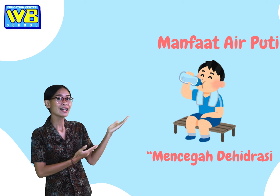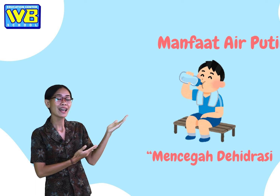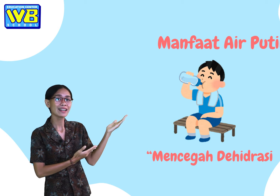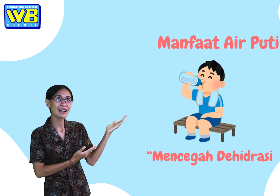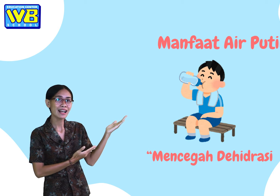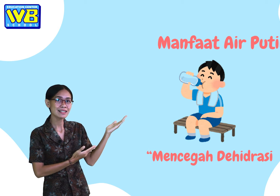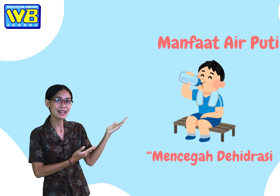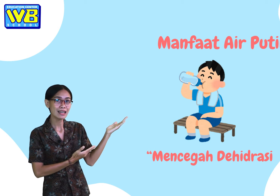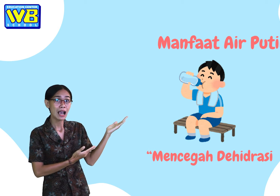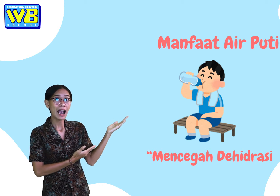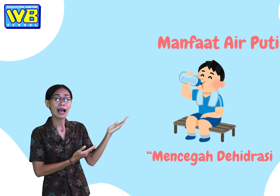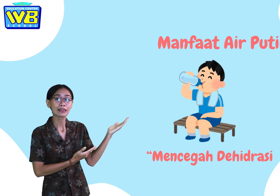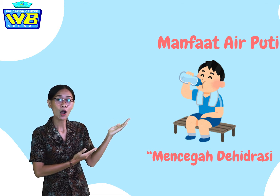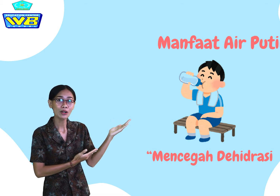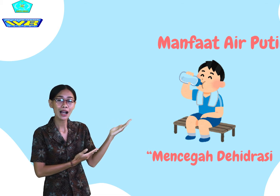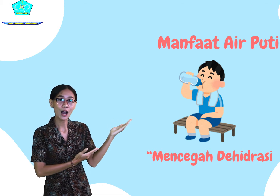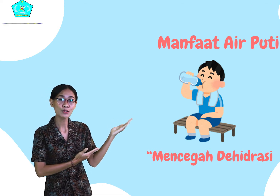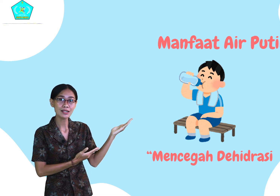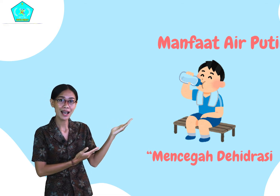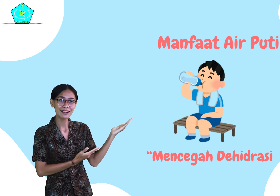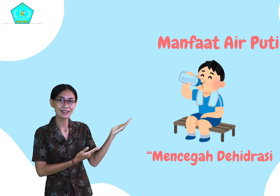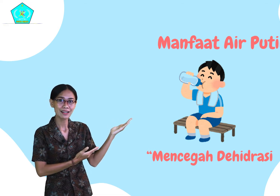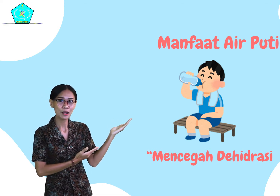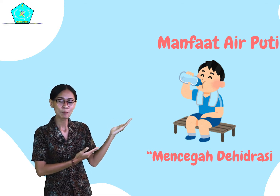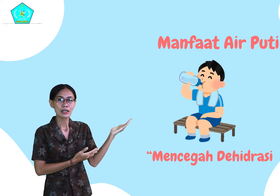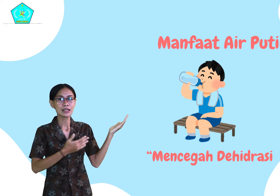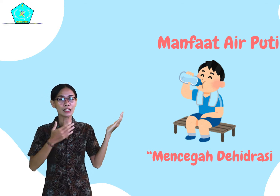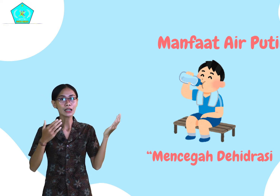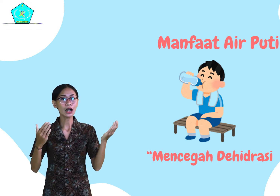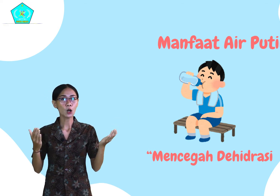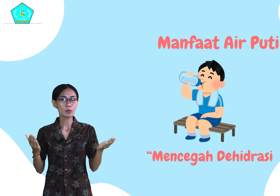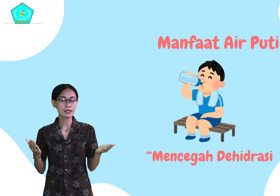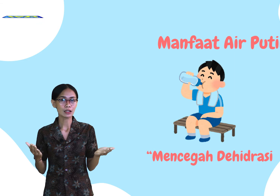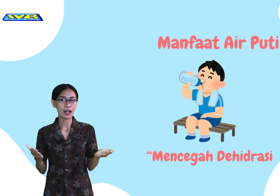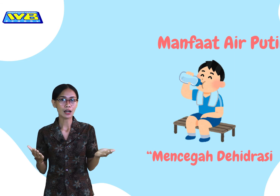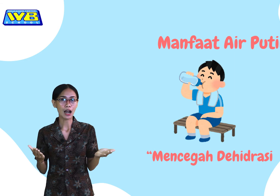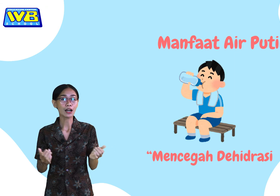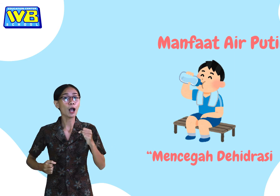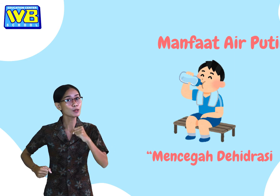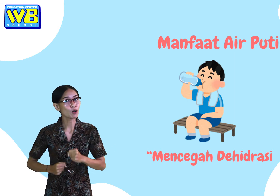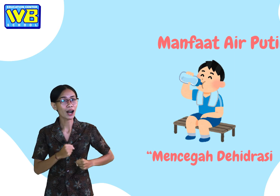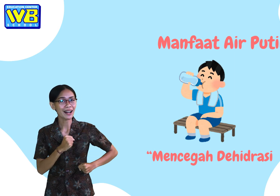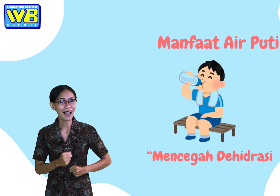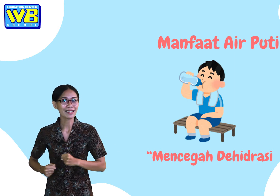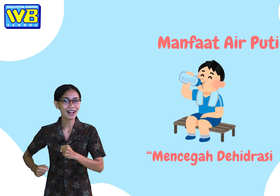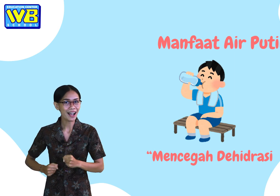dehidrasi atau kehausan. Jadi, kalau misalnya anak-anak habis olahraga,